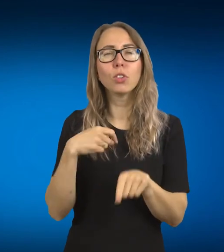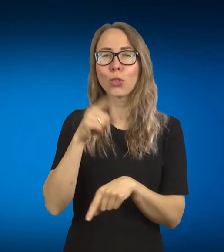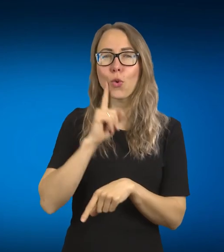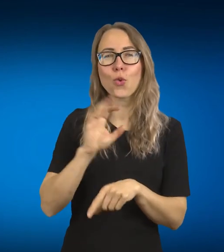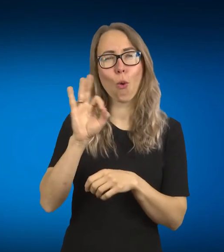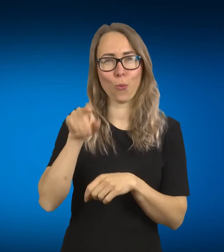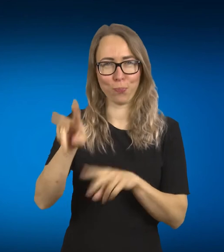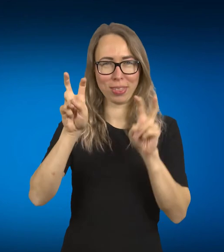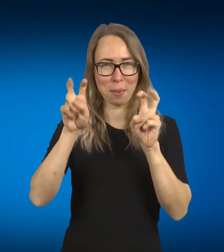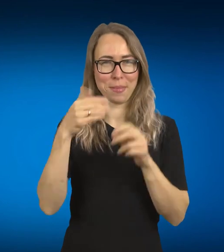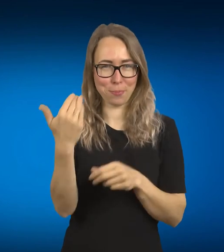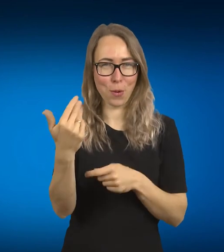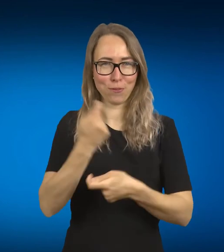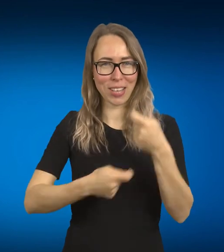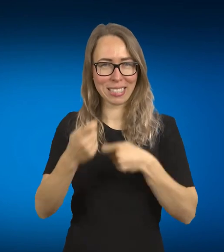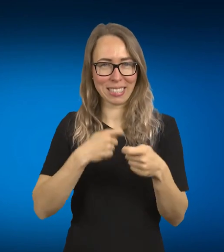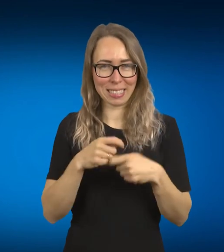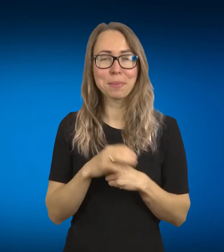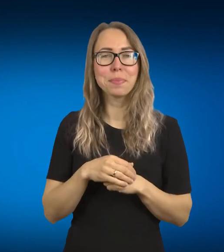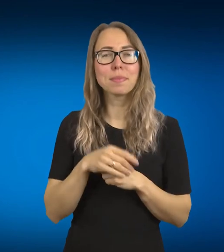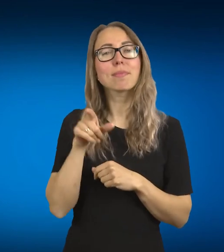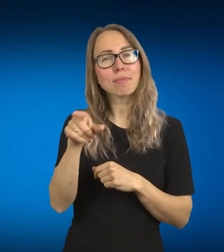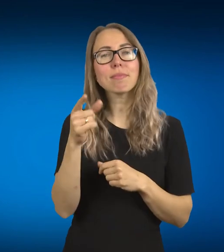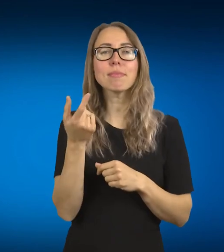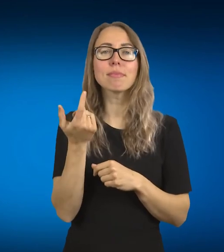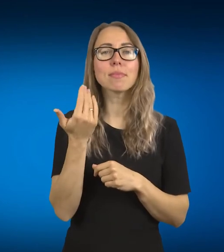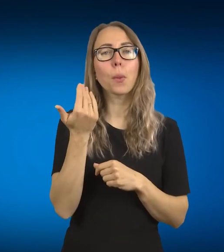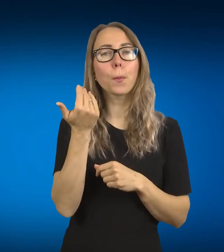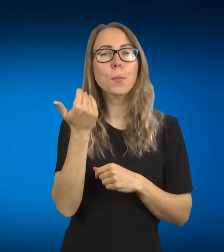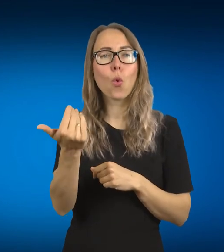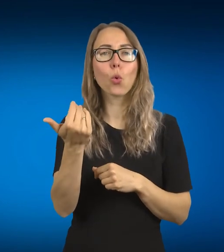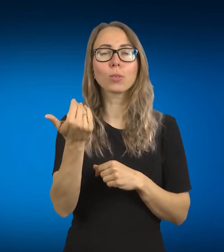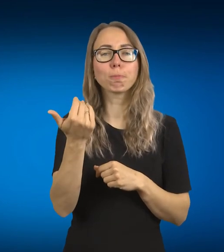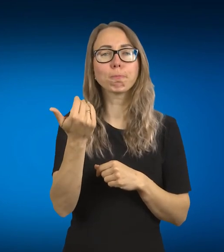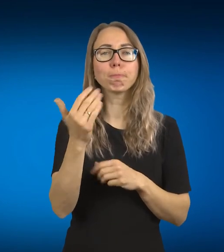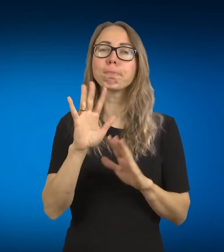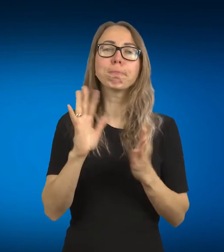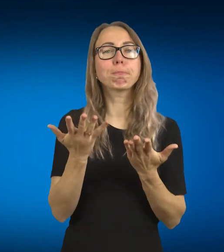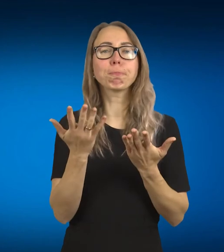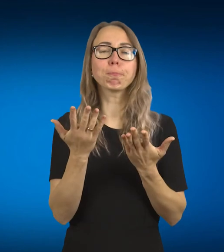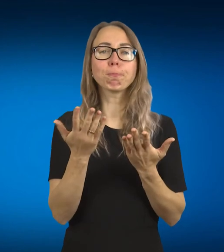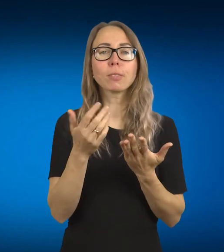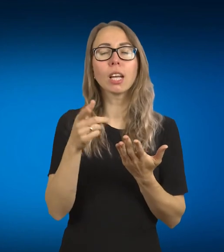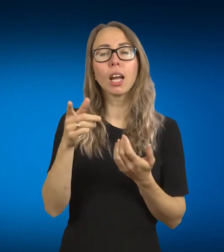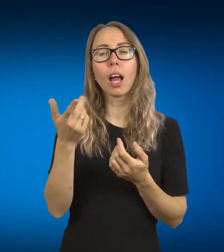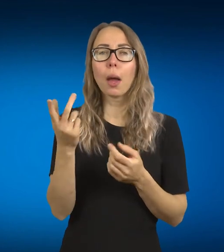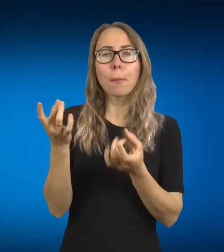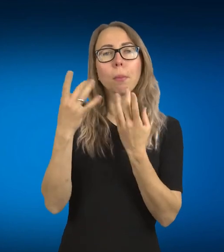tai koks tavo modelis pats yra, nes realiai tu, jeigu taip žiūrint į perspektyvą, perspektyvą, tai tu būtum kaip for